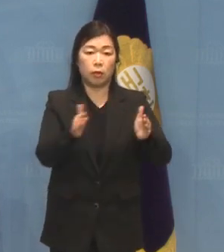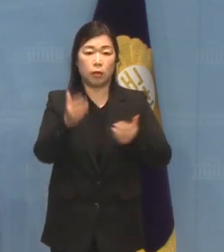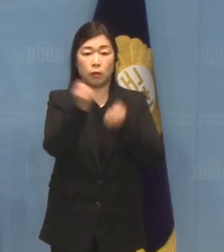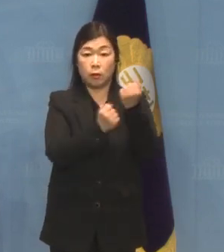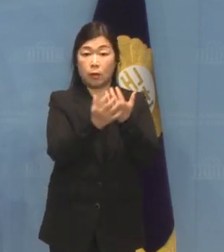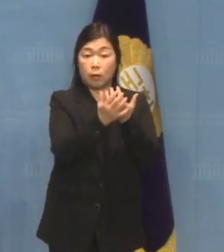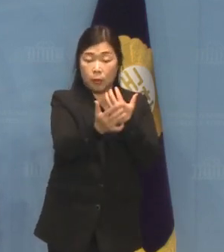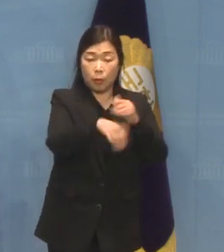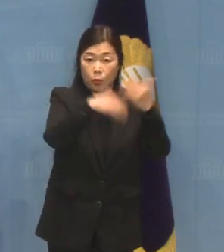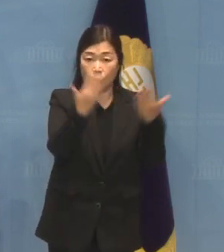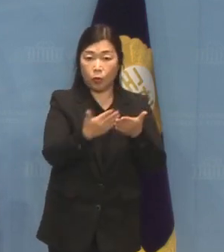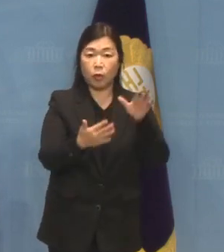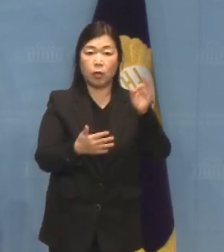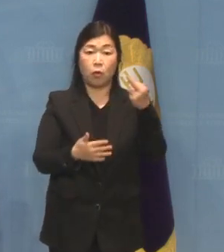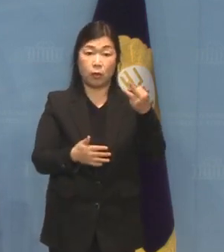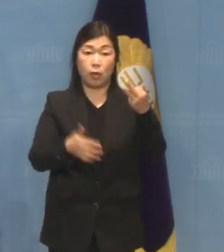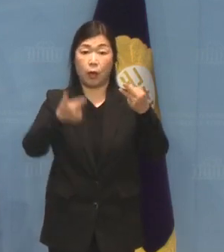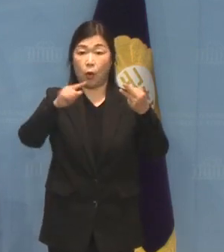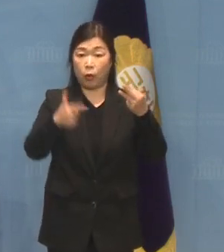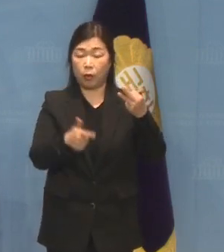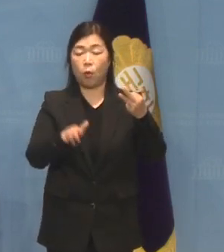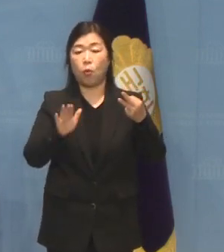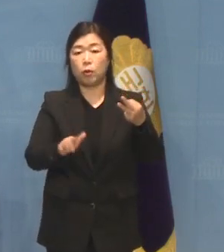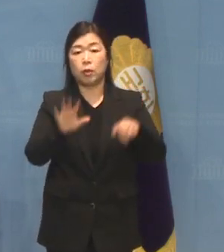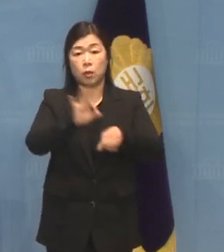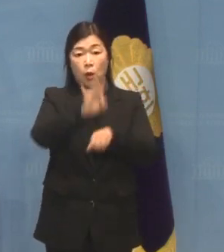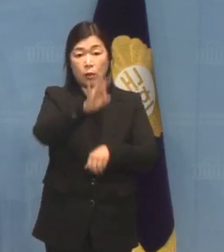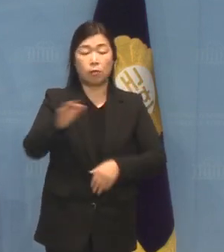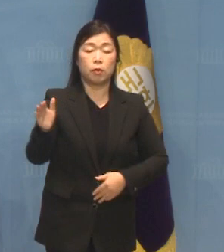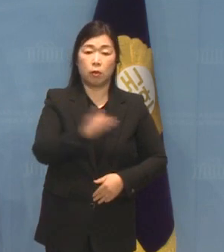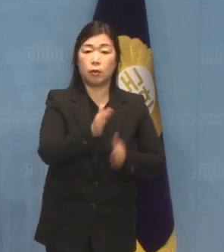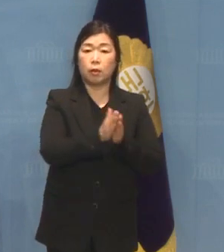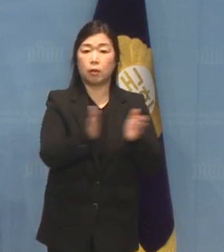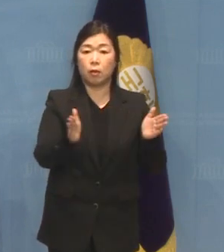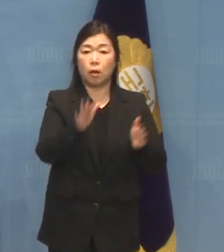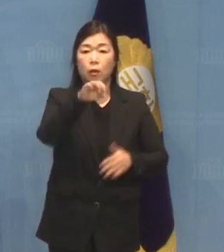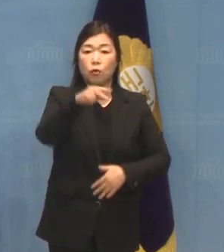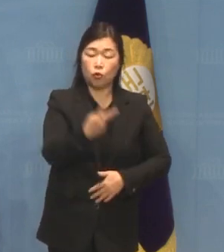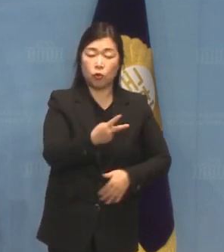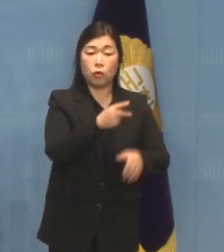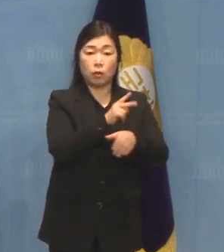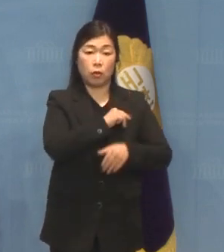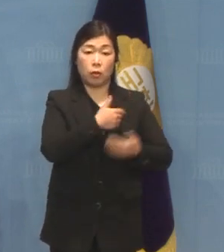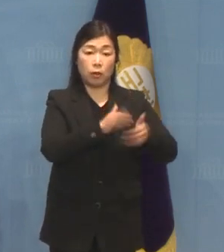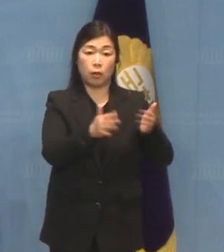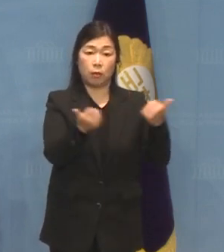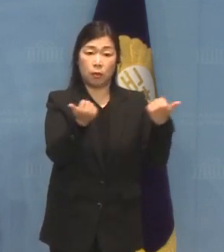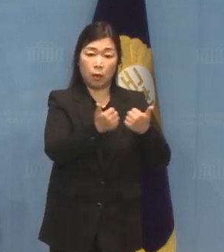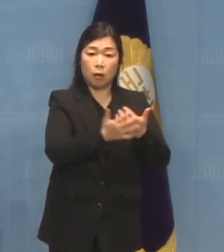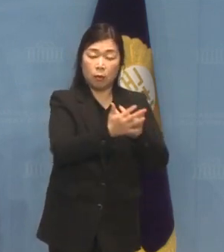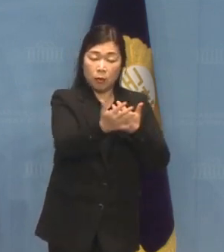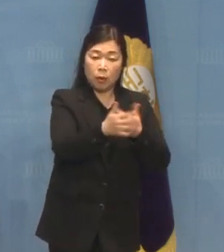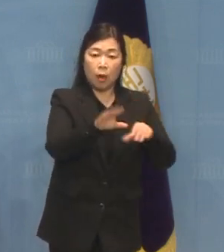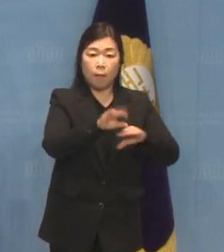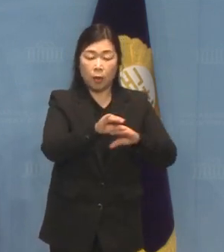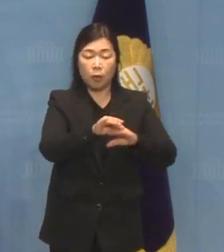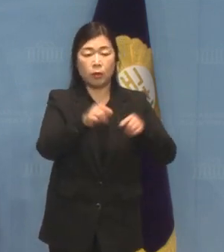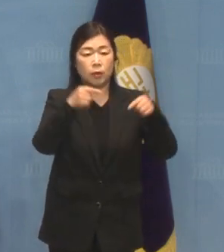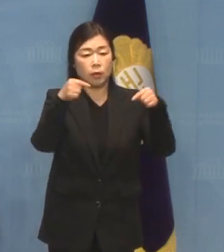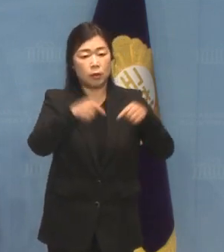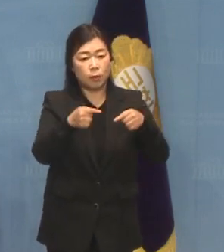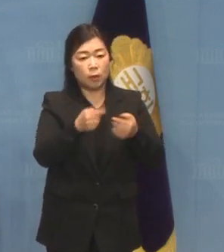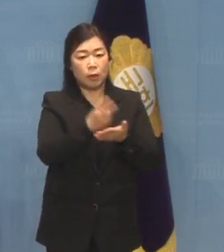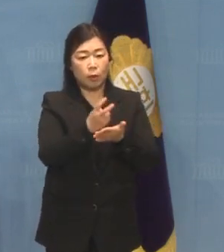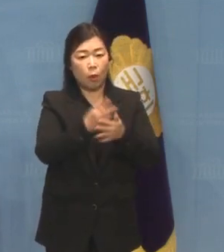세미나는 모두 13건으로 오늘 10시부터 윤두현 의원실에서 진행 중인 방송심의제도